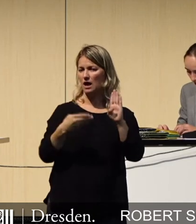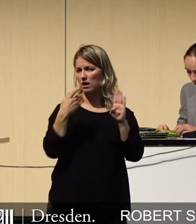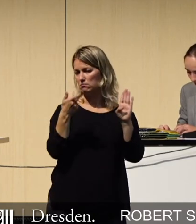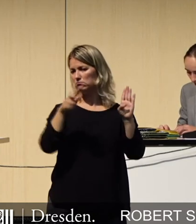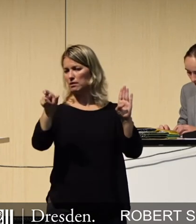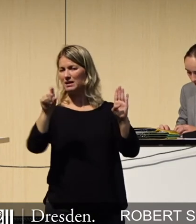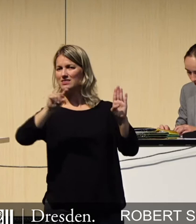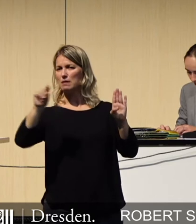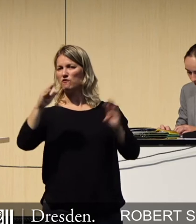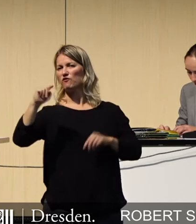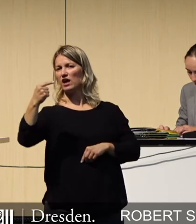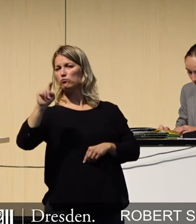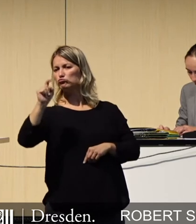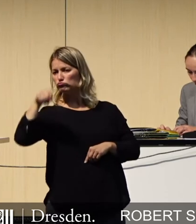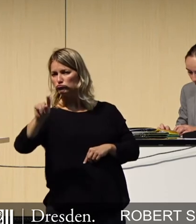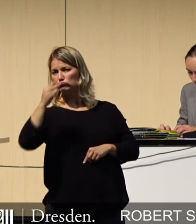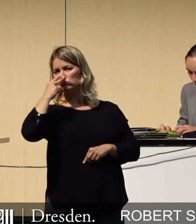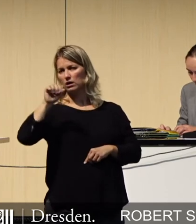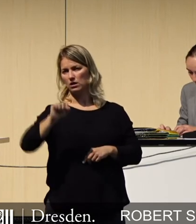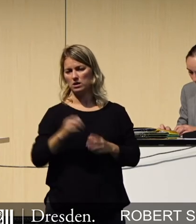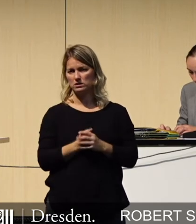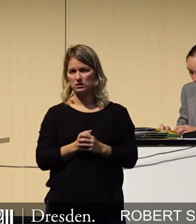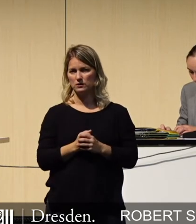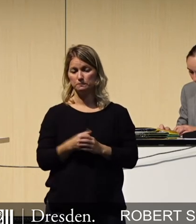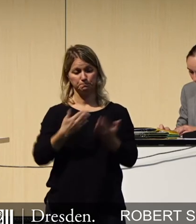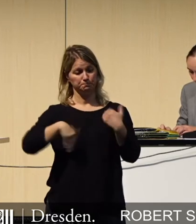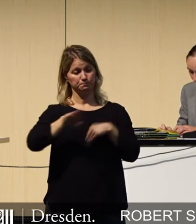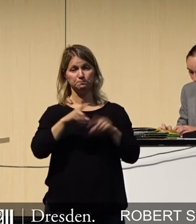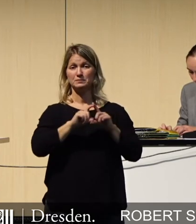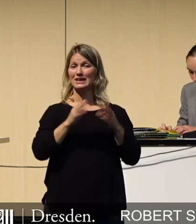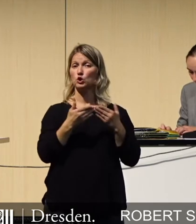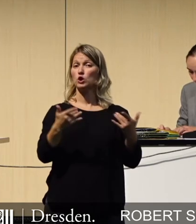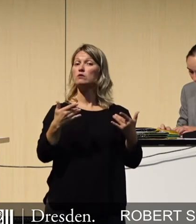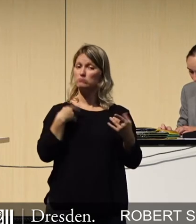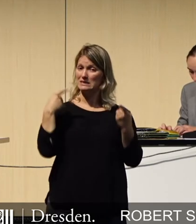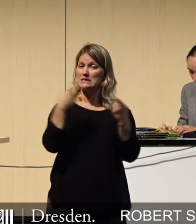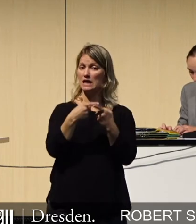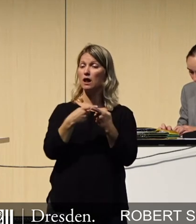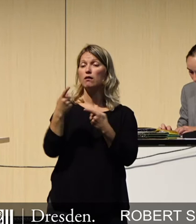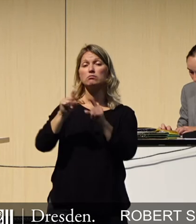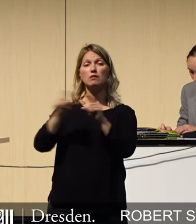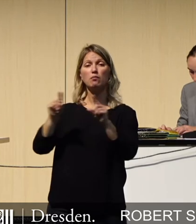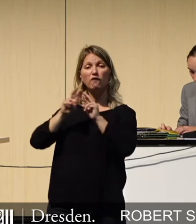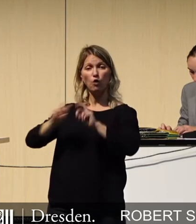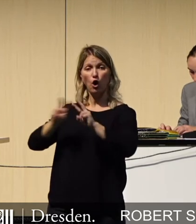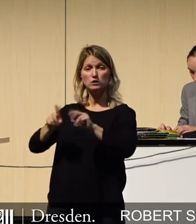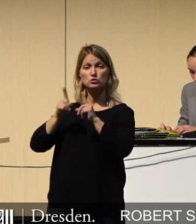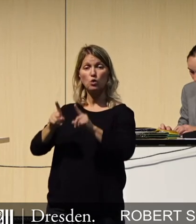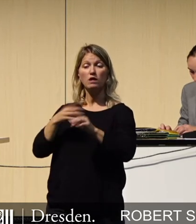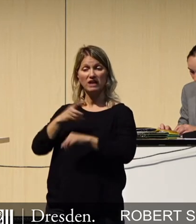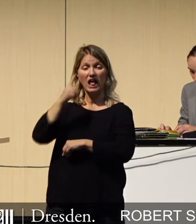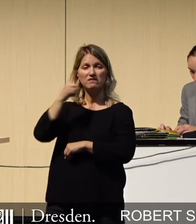Thema 5G. Und ja, wir Grüne möchten, dass es erforscht wird. Wir möchten wissen, ob und wie